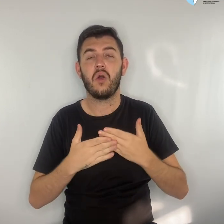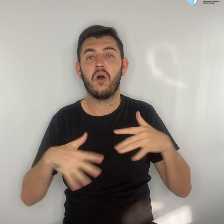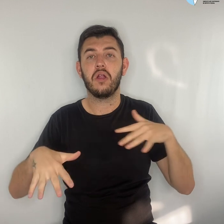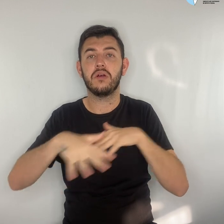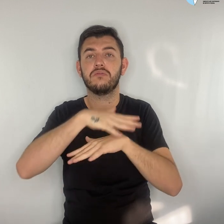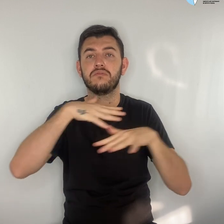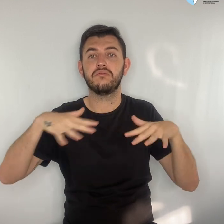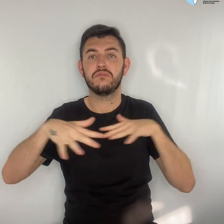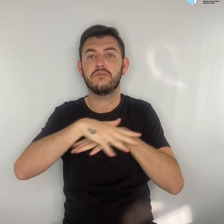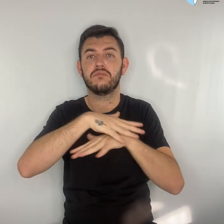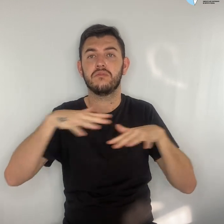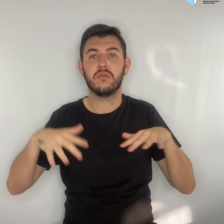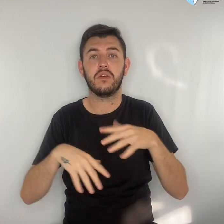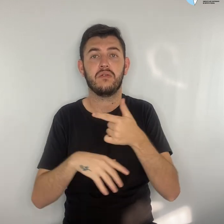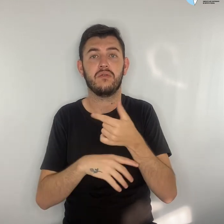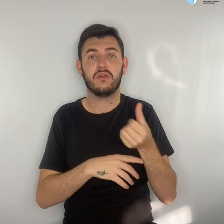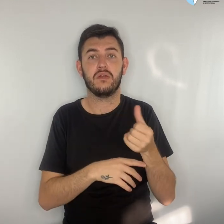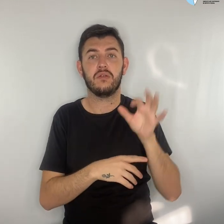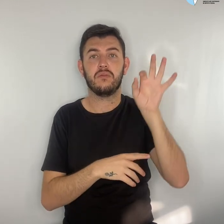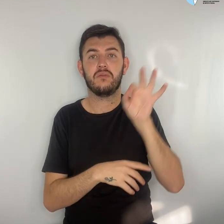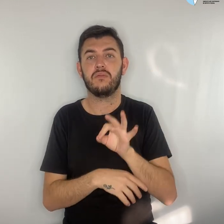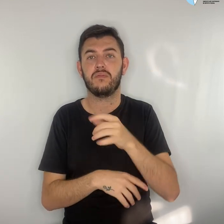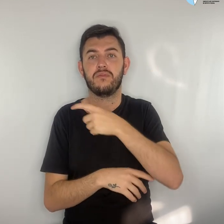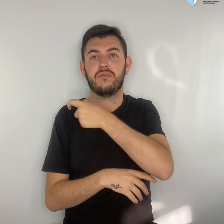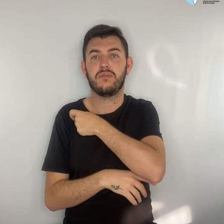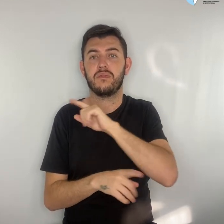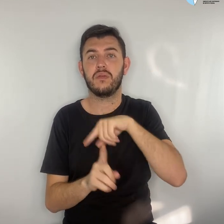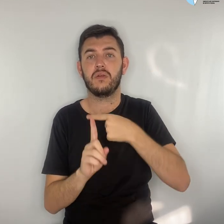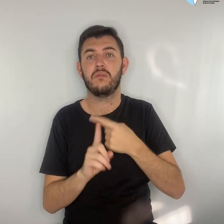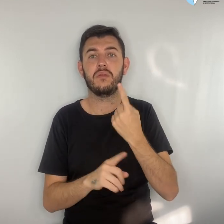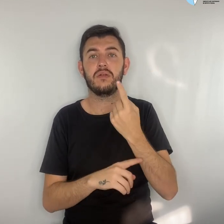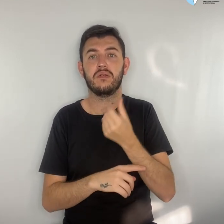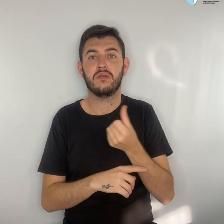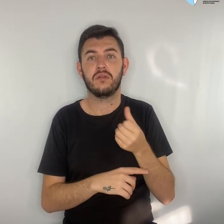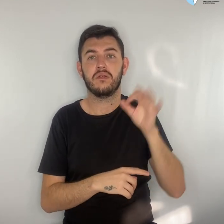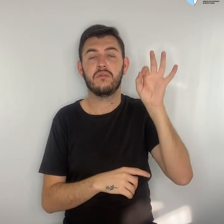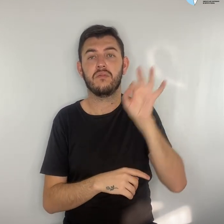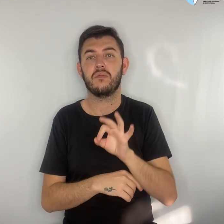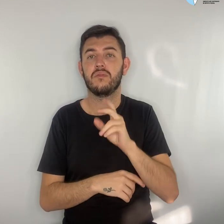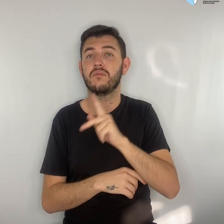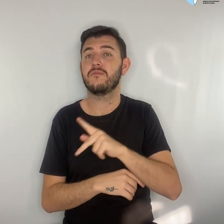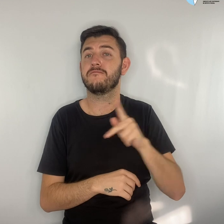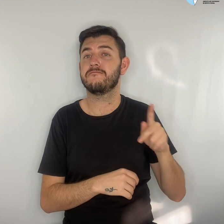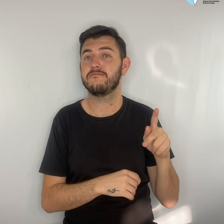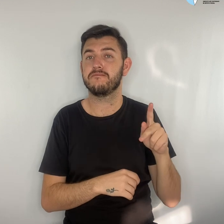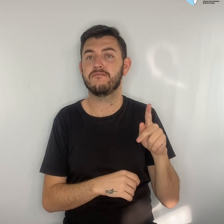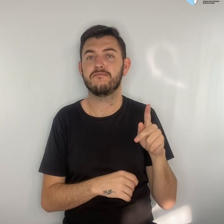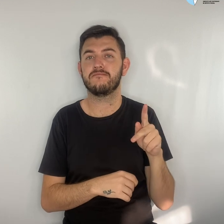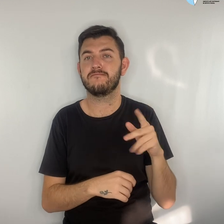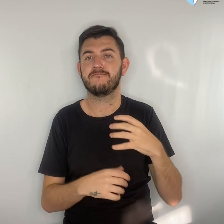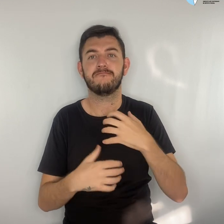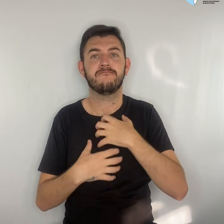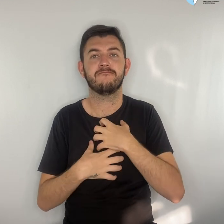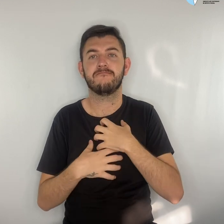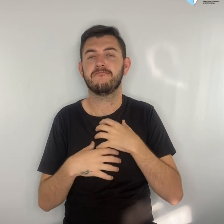% dos estudantes e 16% dos professores não se sentem seguros